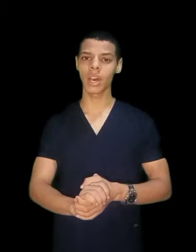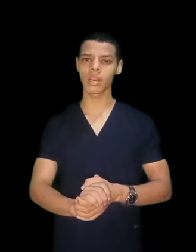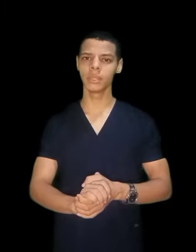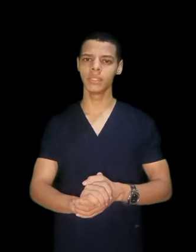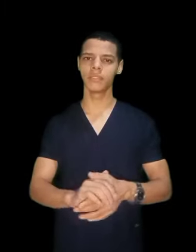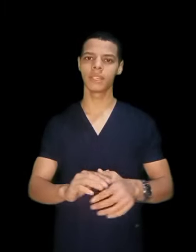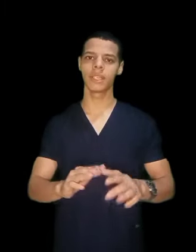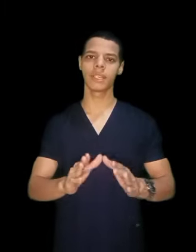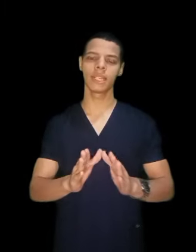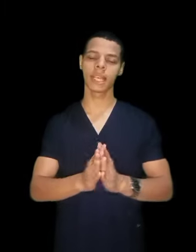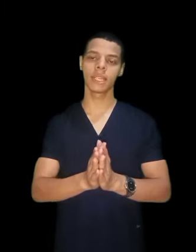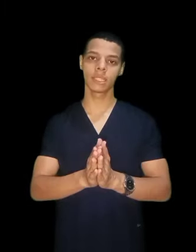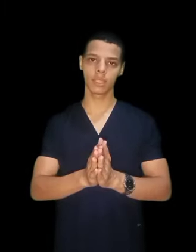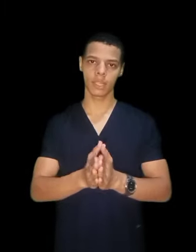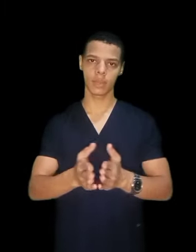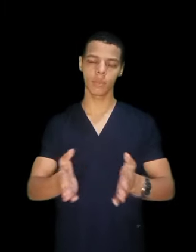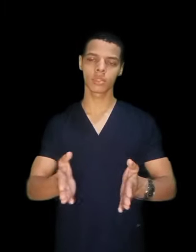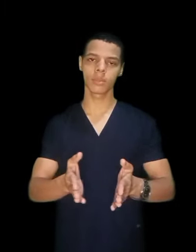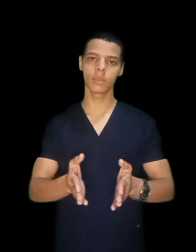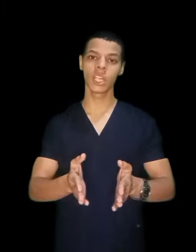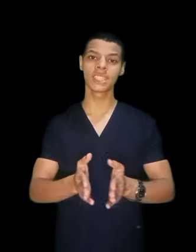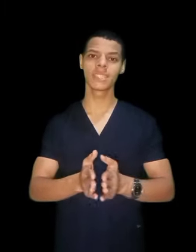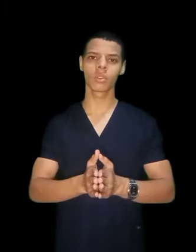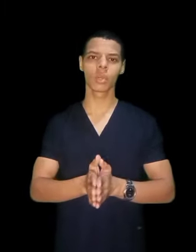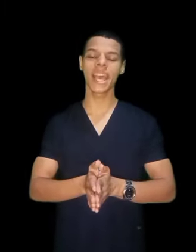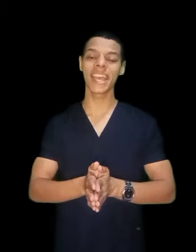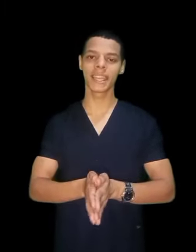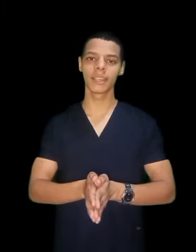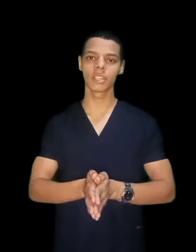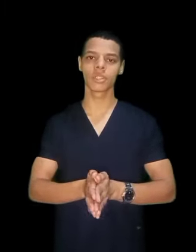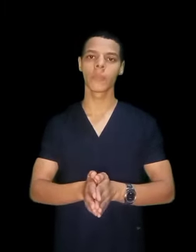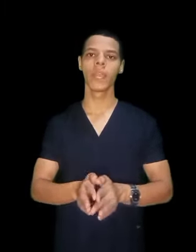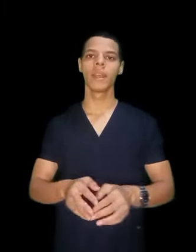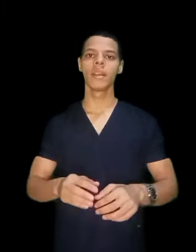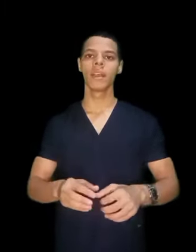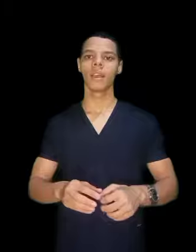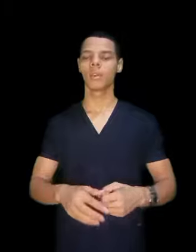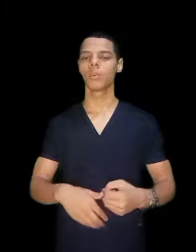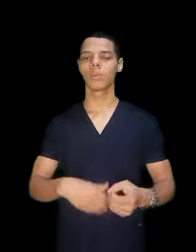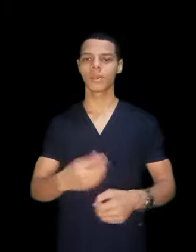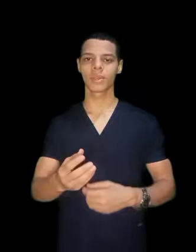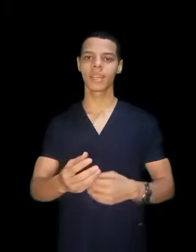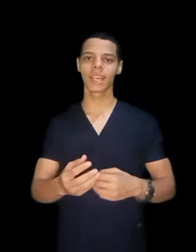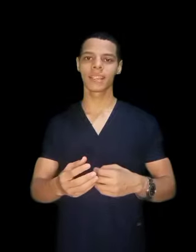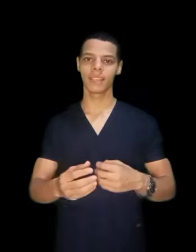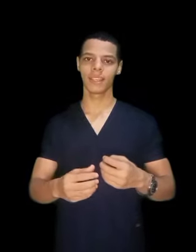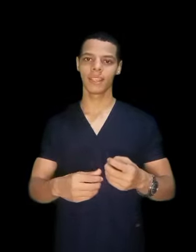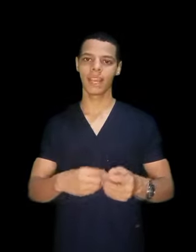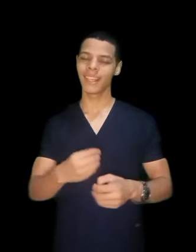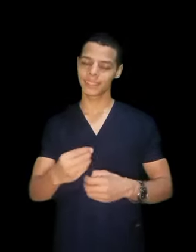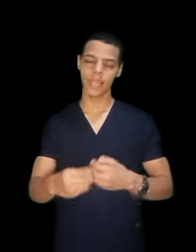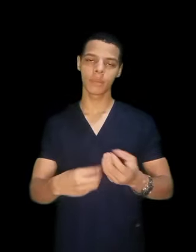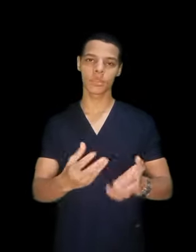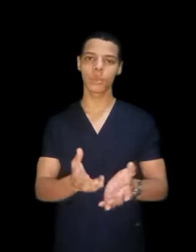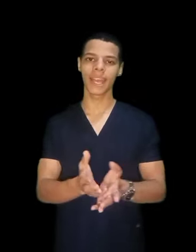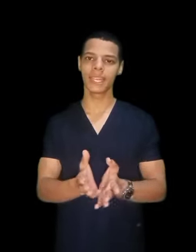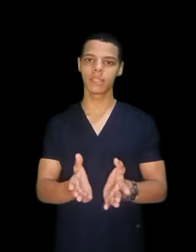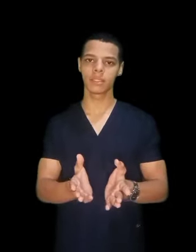بالعربي فلكن معظم المواد كلها إنجليش وعاوز أقولك إن قابل صعوبة أكيد